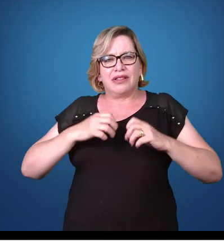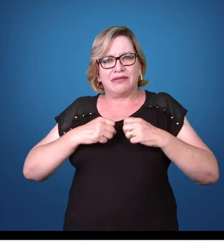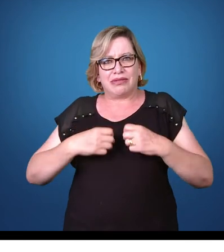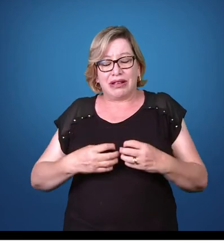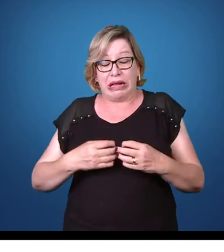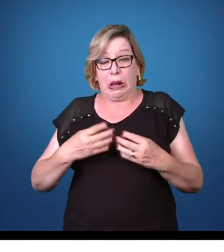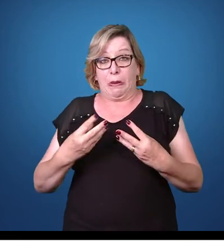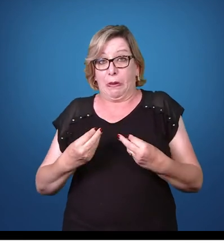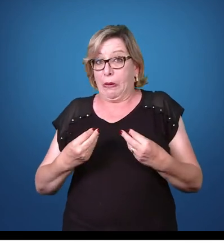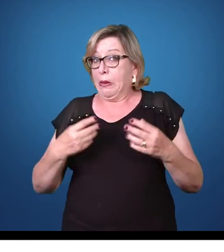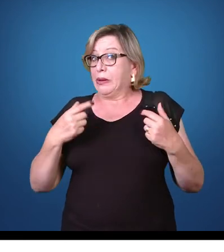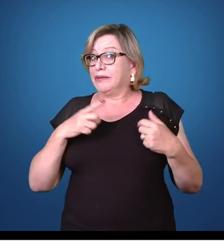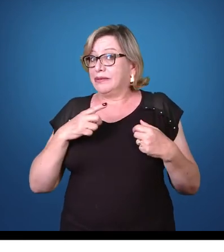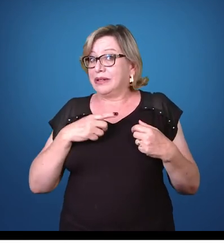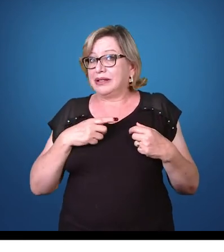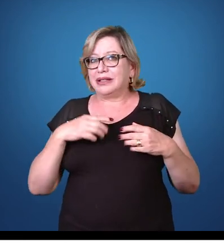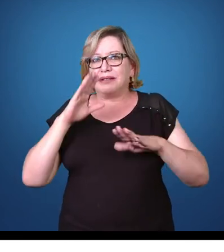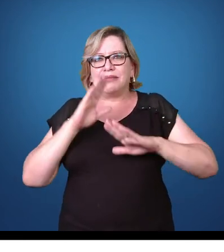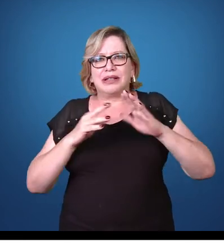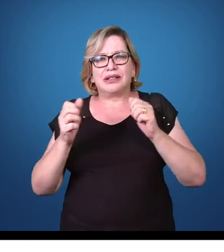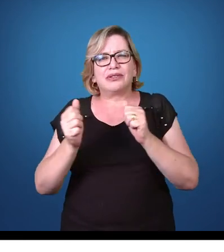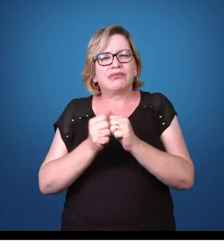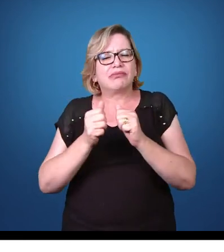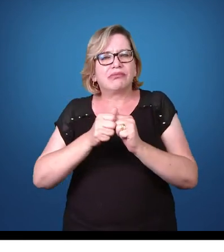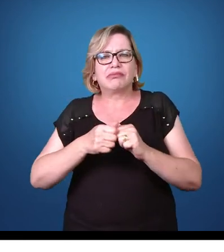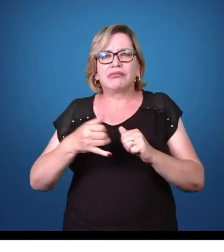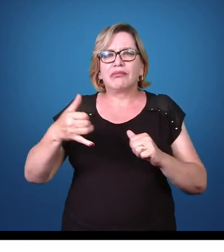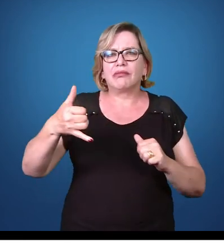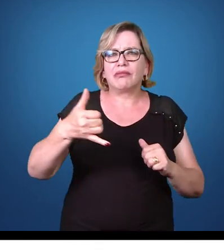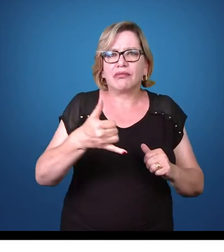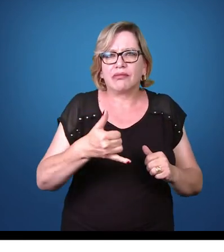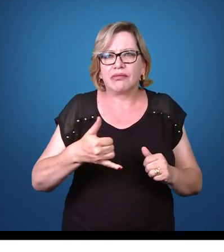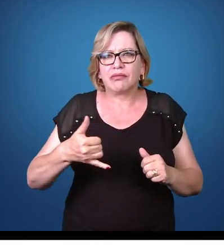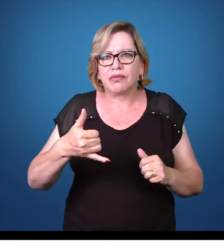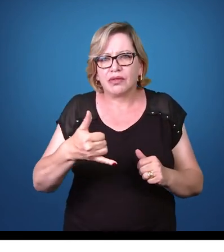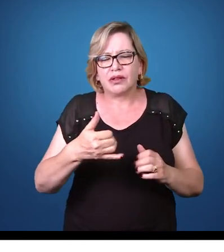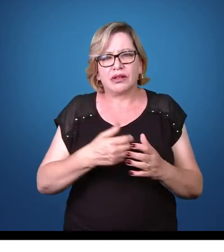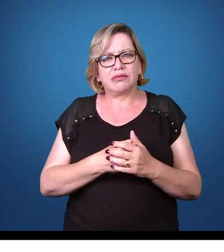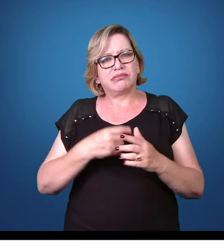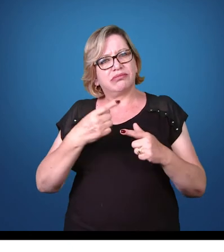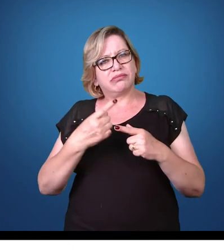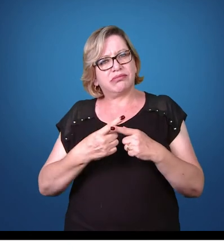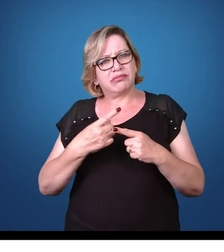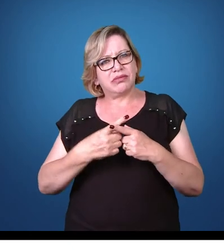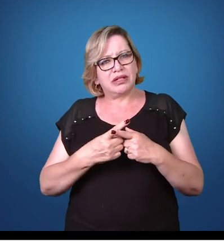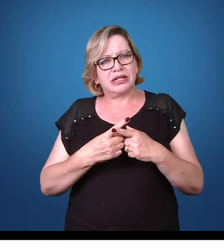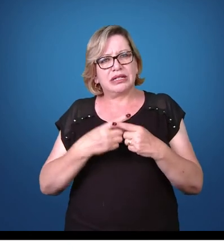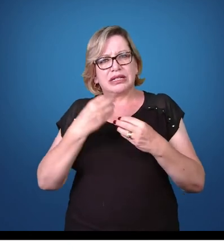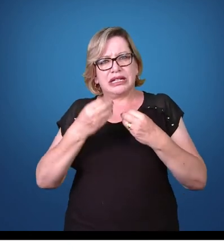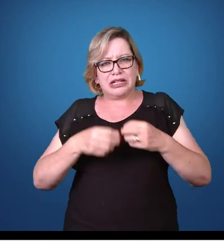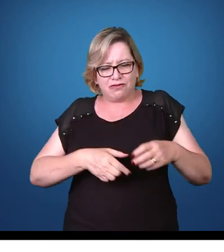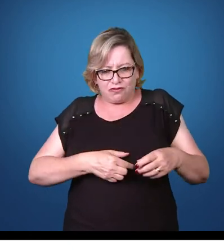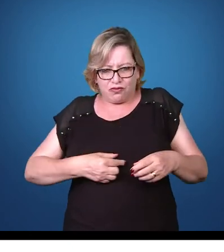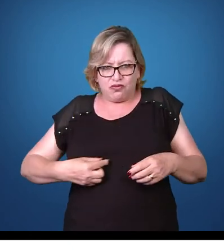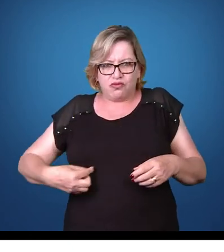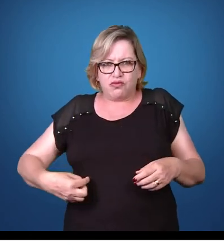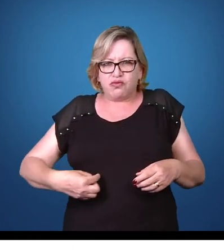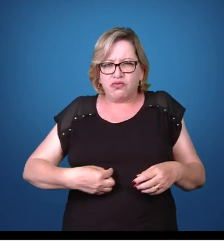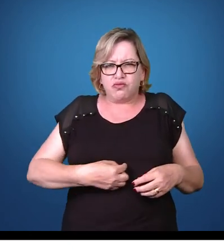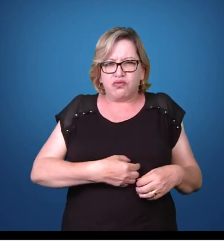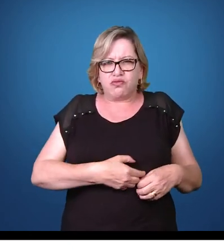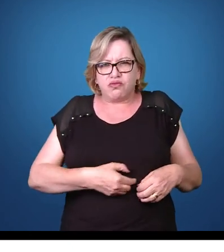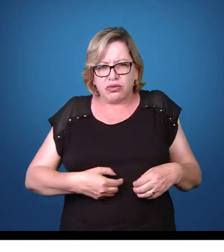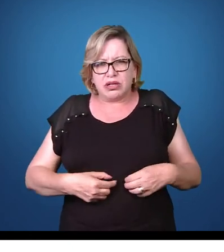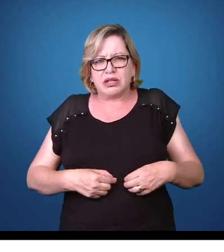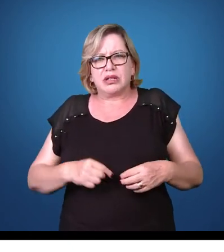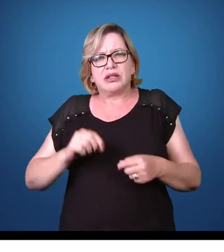volumosas, elas são gordurosas, porque fisiologicamente é na região do intestino delgado, ali